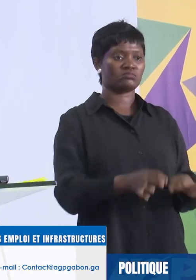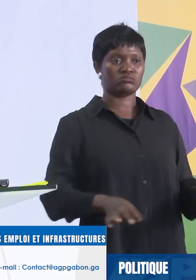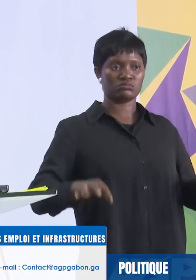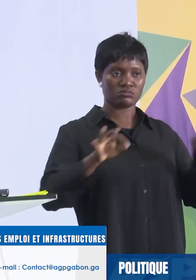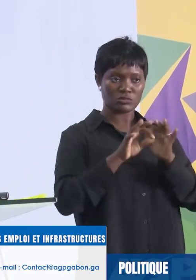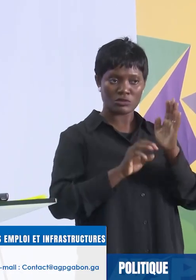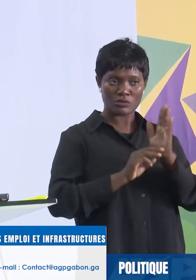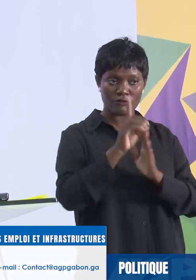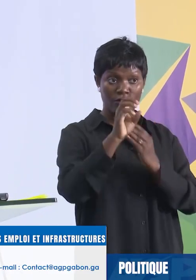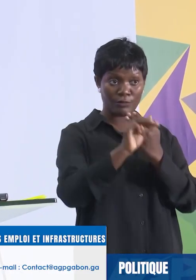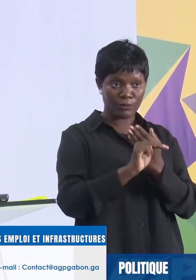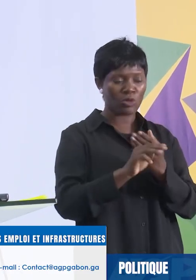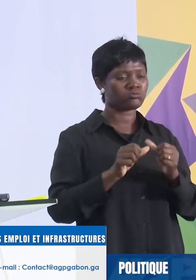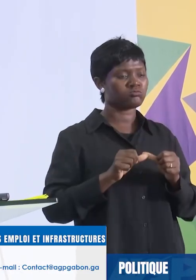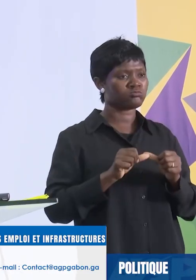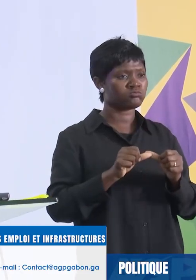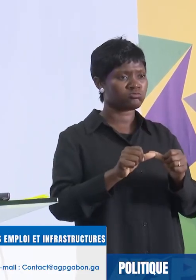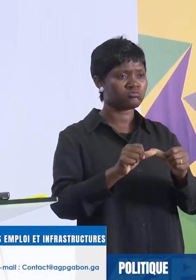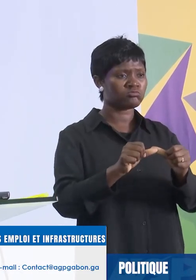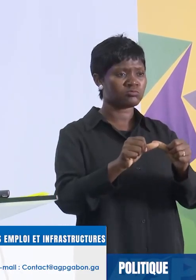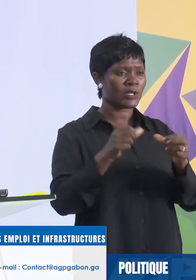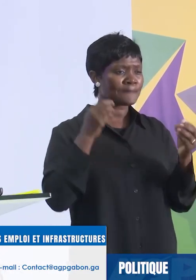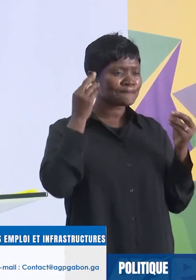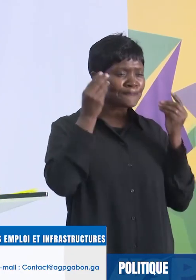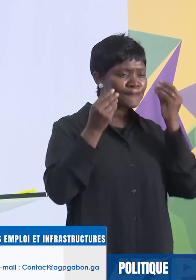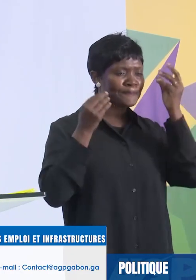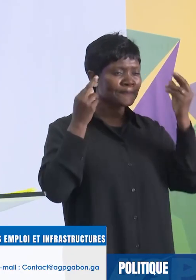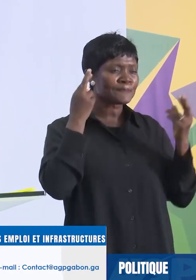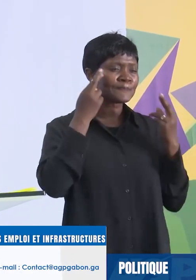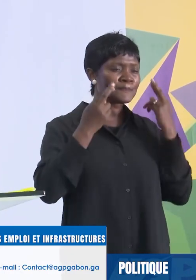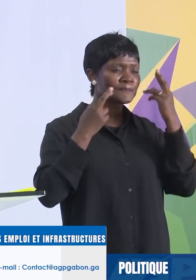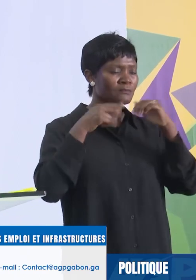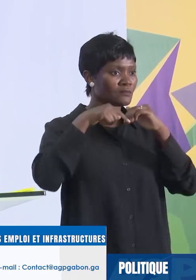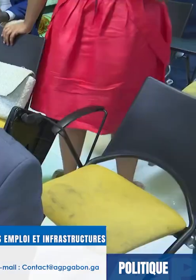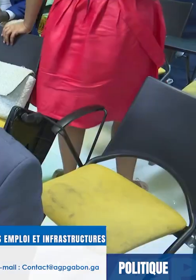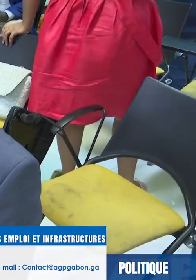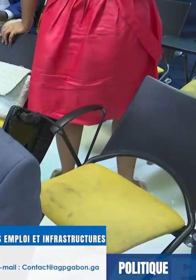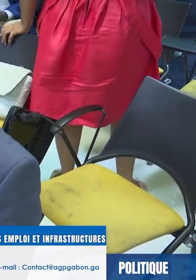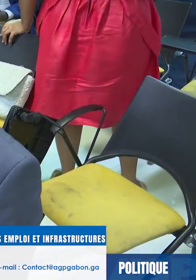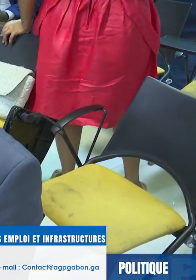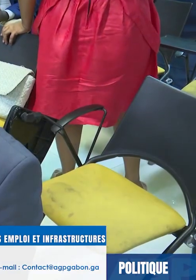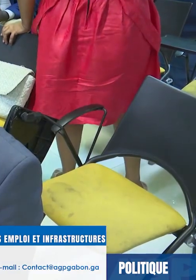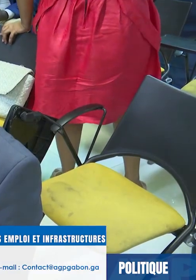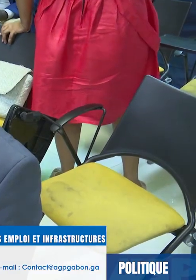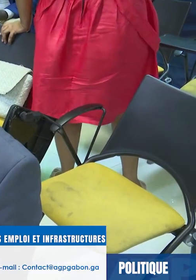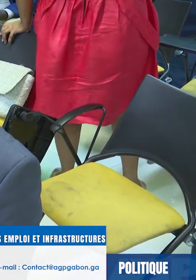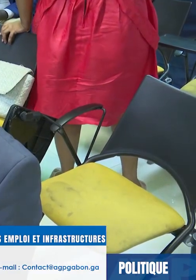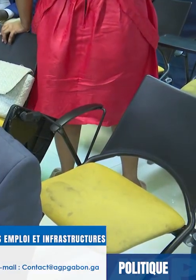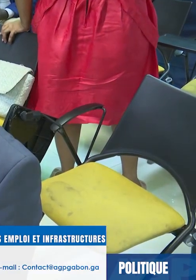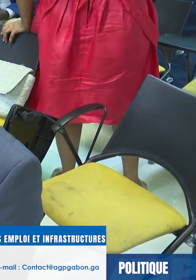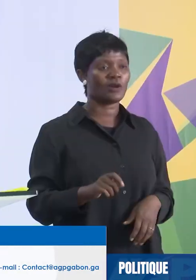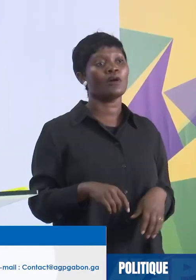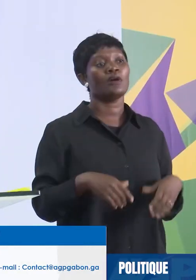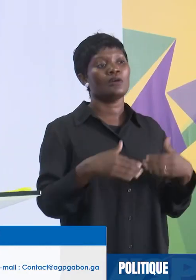développement, continuent de faire l'objet des réflexions approfondies. Ainsi, l